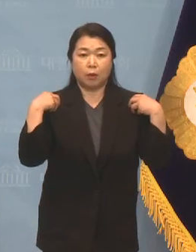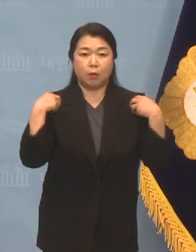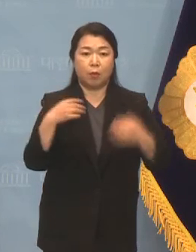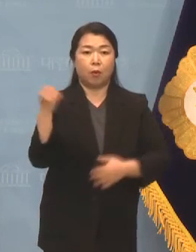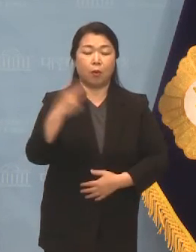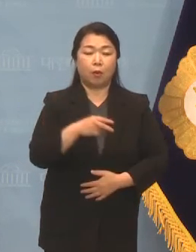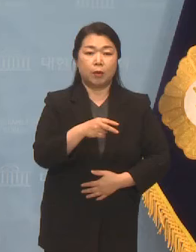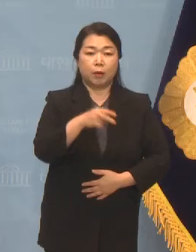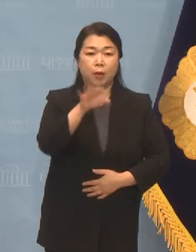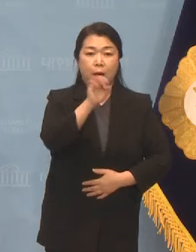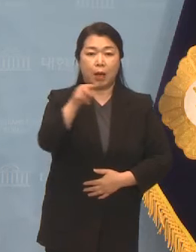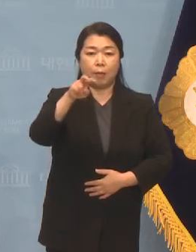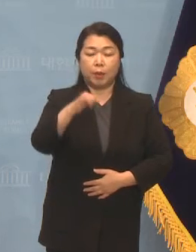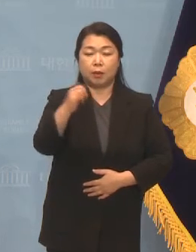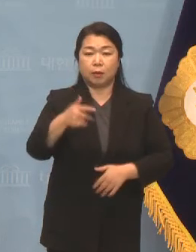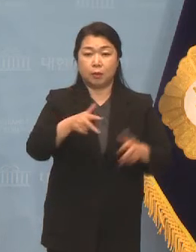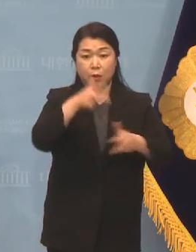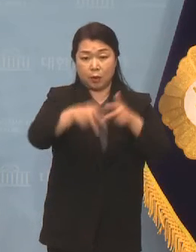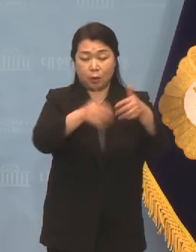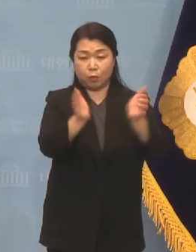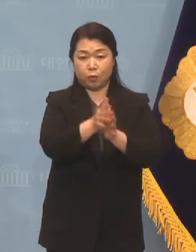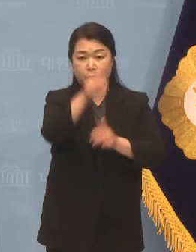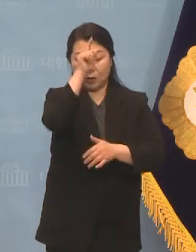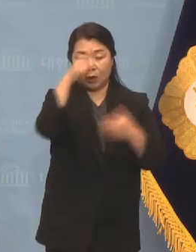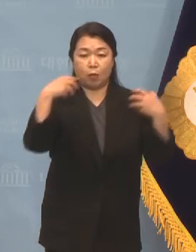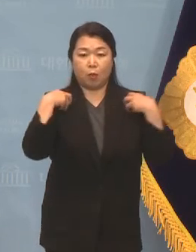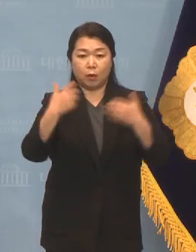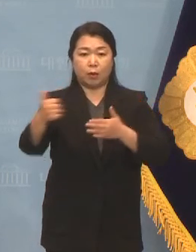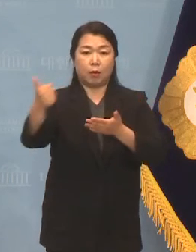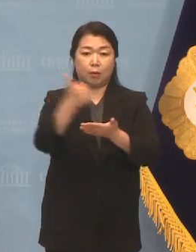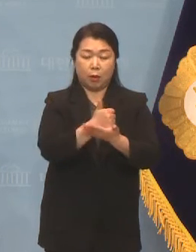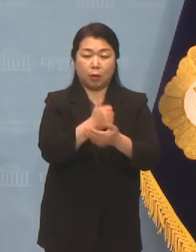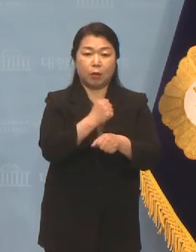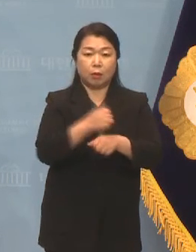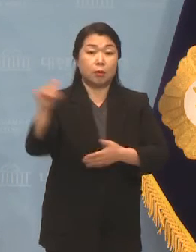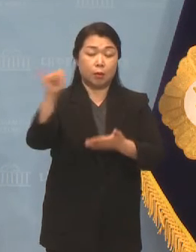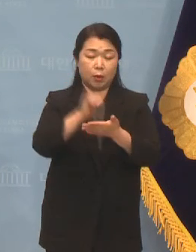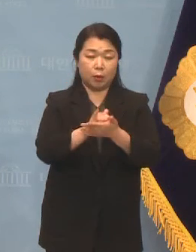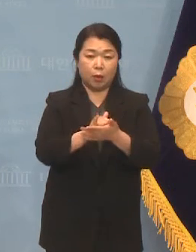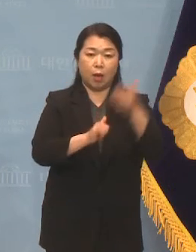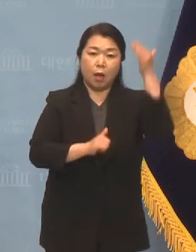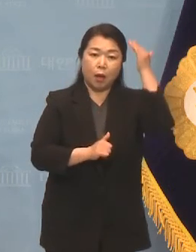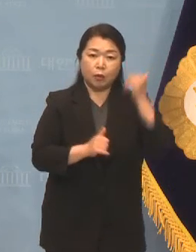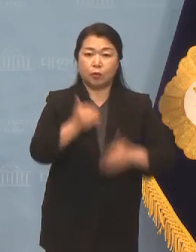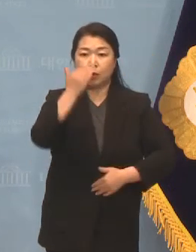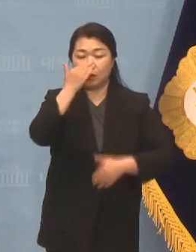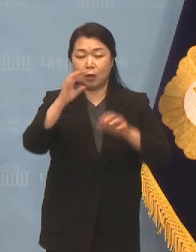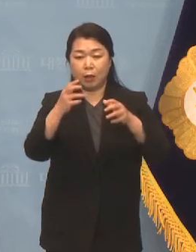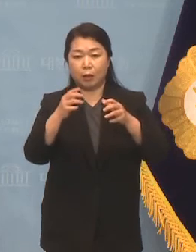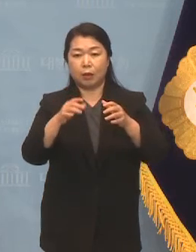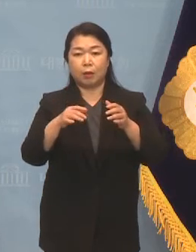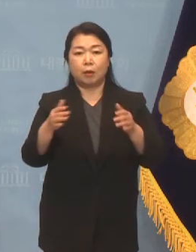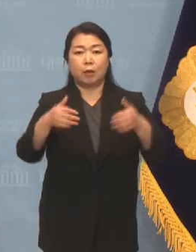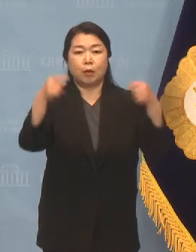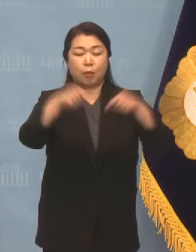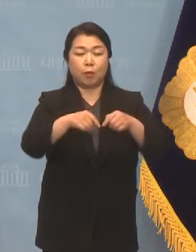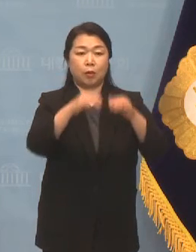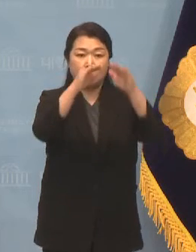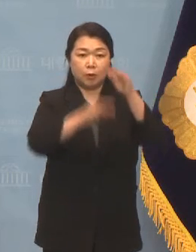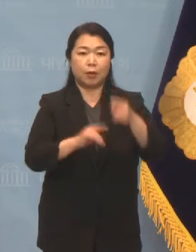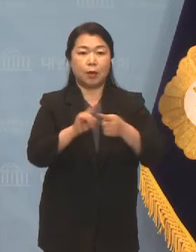경제산업부 장관의 예방을 받아 한 이스라엘 간 협력 방안을 논의할 예정입니다.